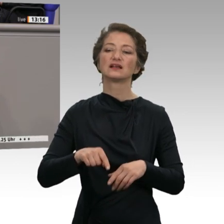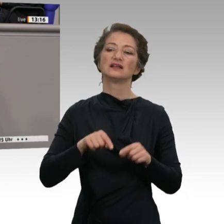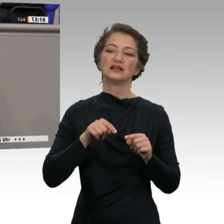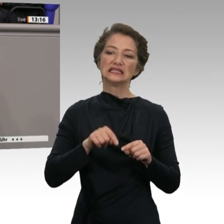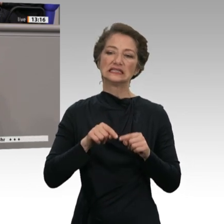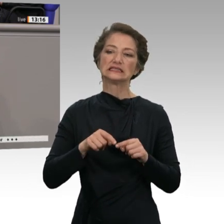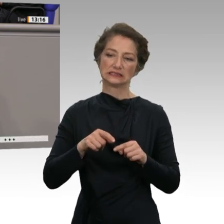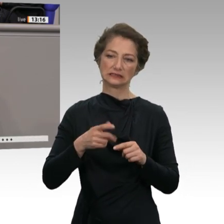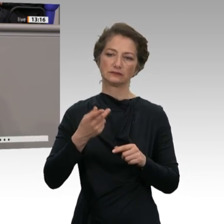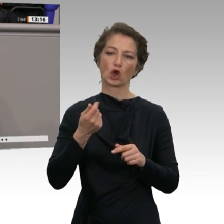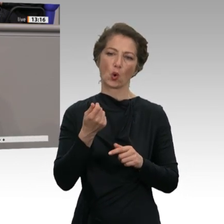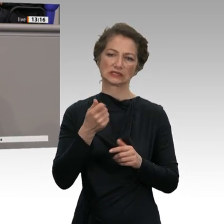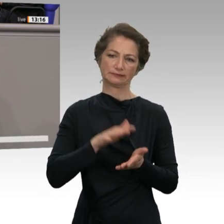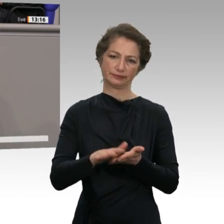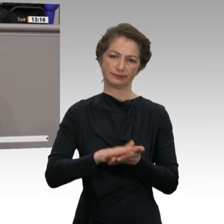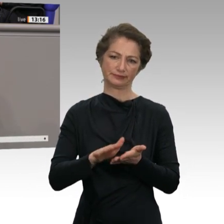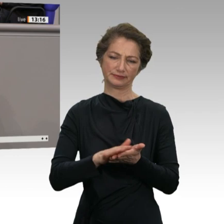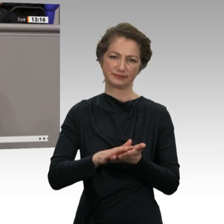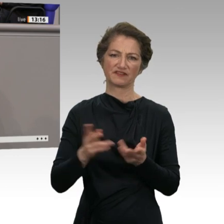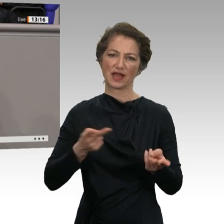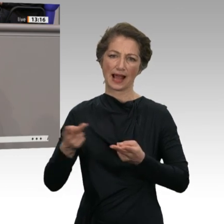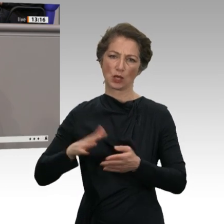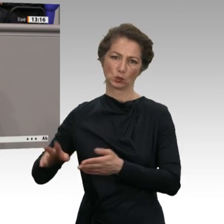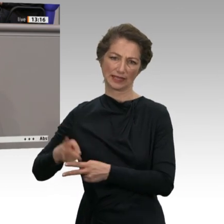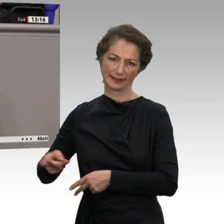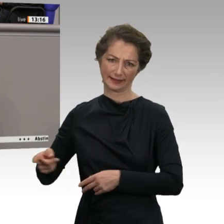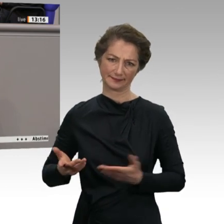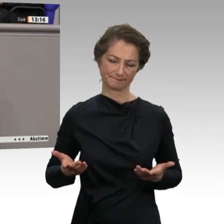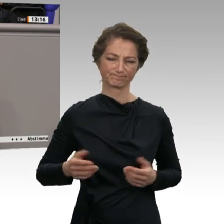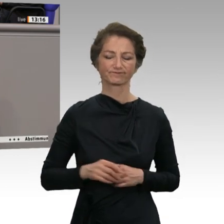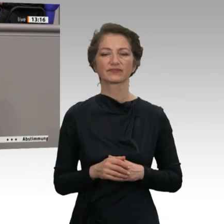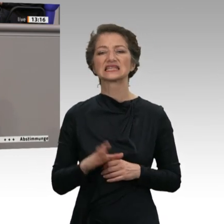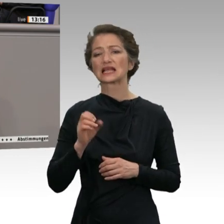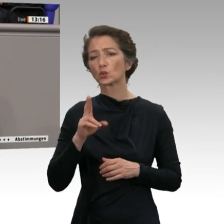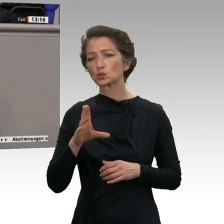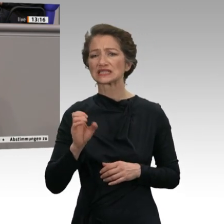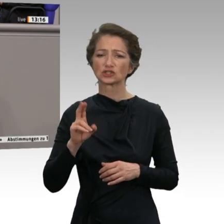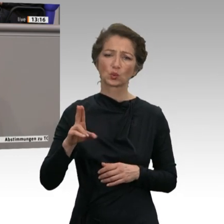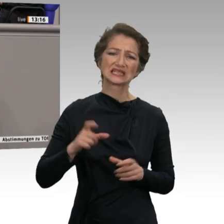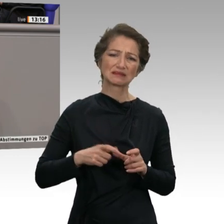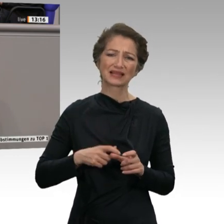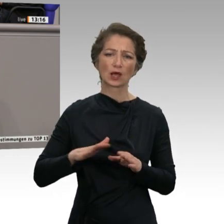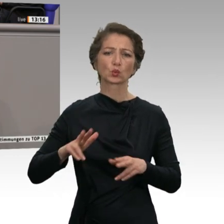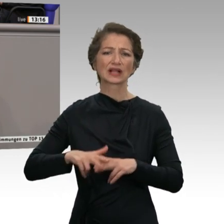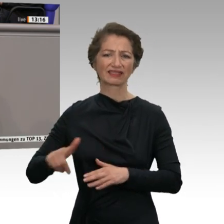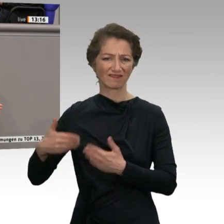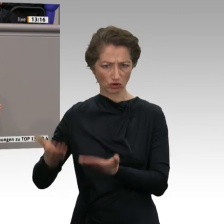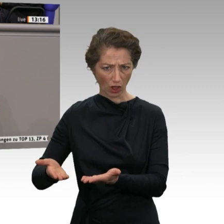Meine sehr geehrten Damen und Herren, die Grundrente von CDU, CSU und SPD ist, auch wenn hier im parlamentarischen